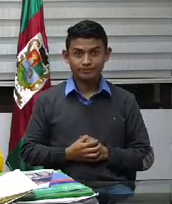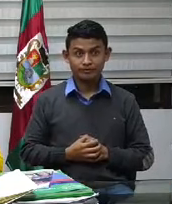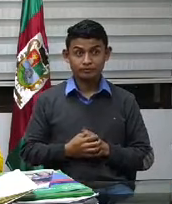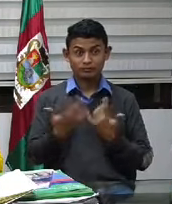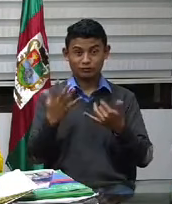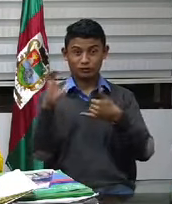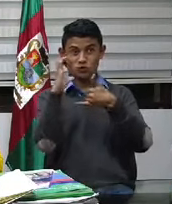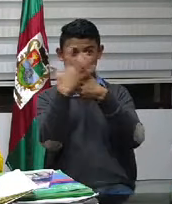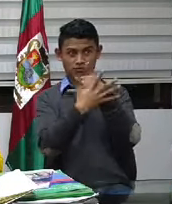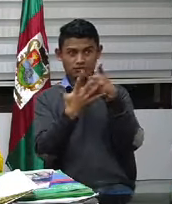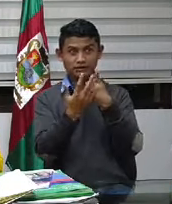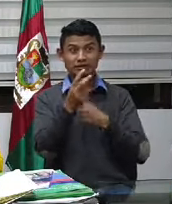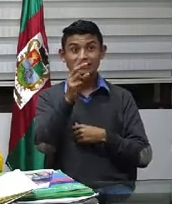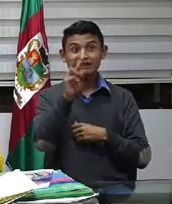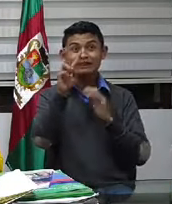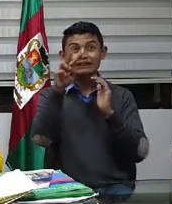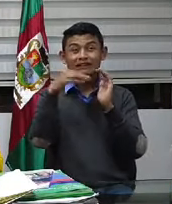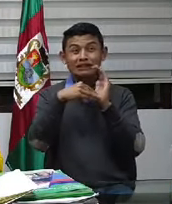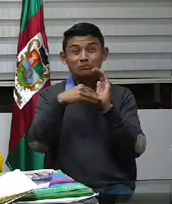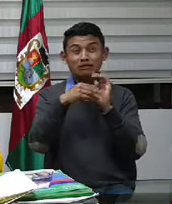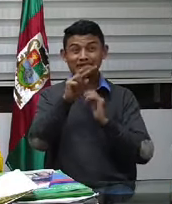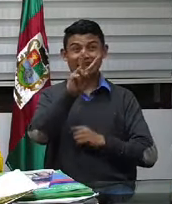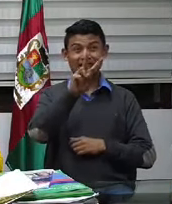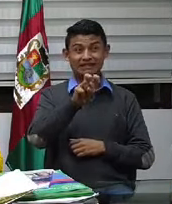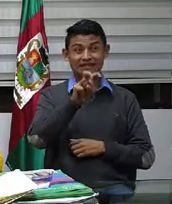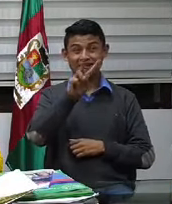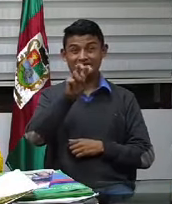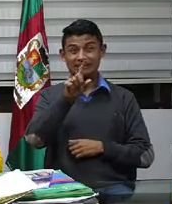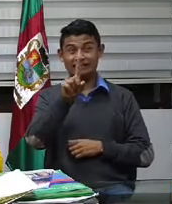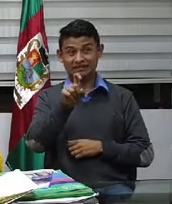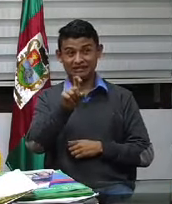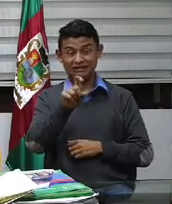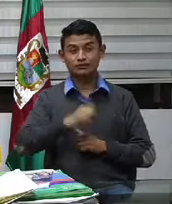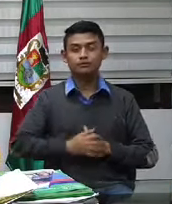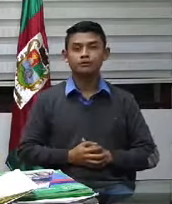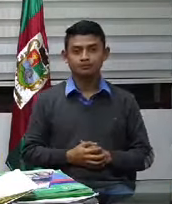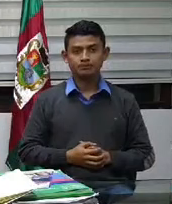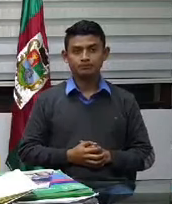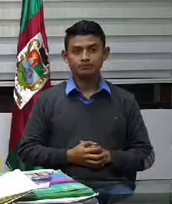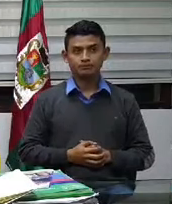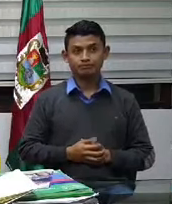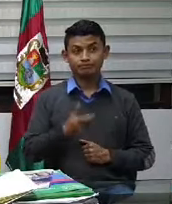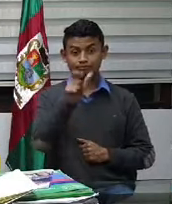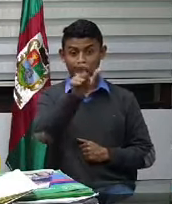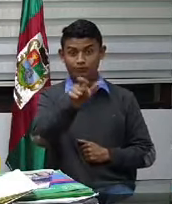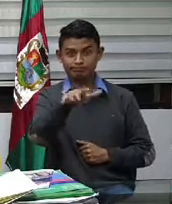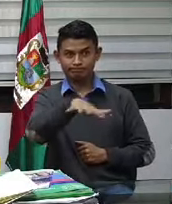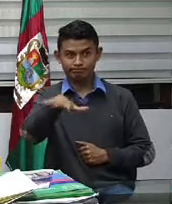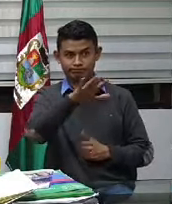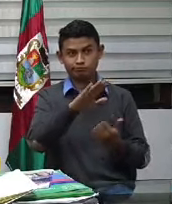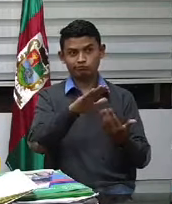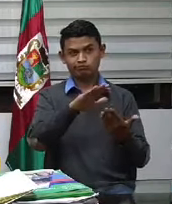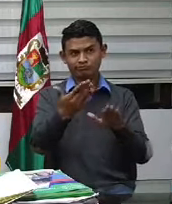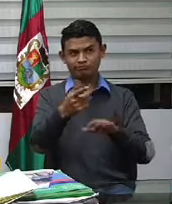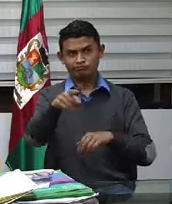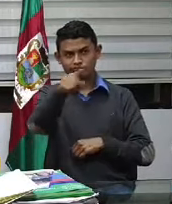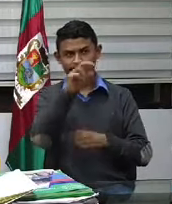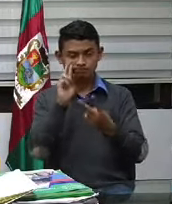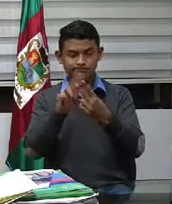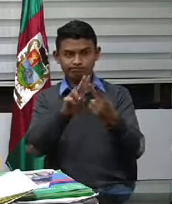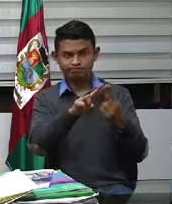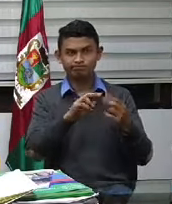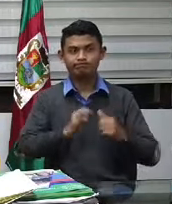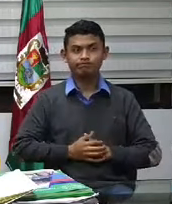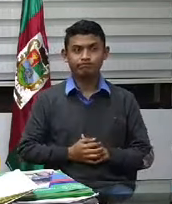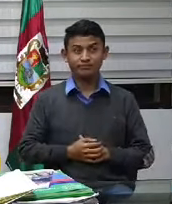2.776 casos y pues con la mortalidad que todos conocemos. De igual forma, en Unidad